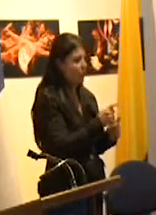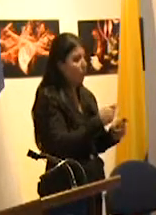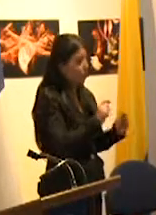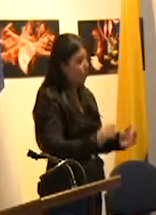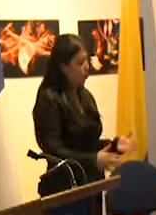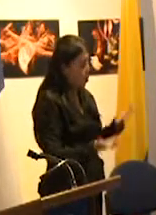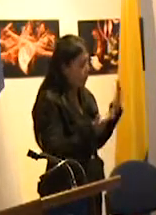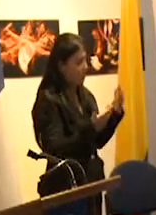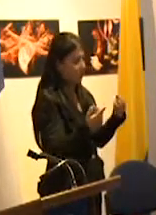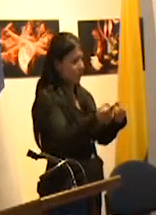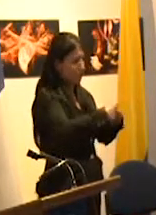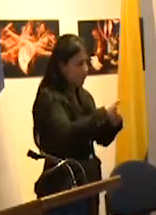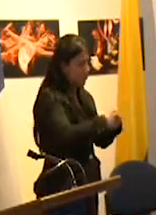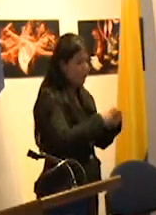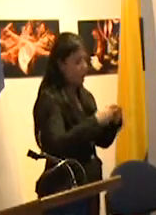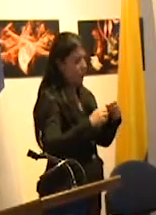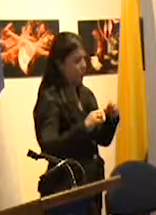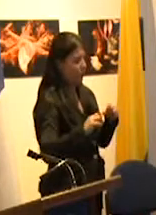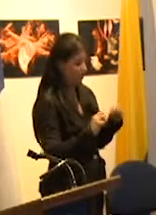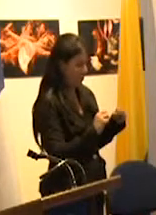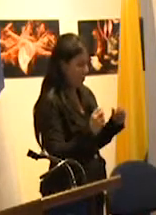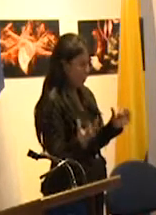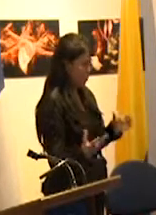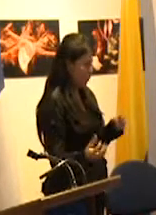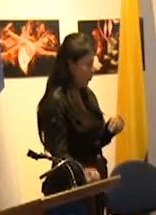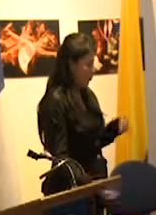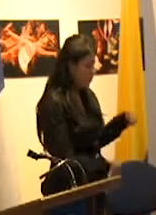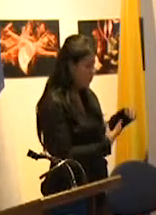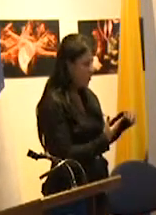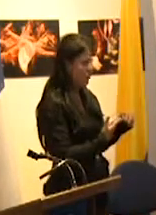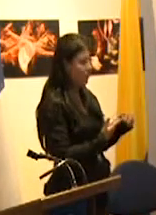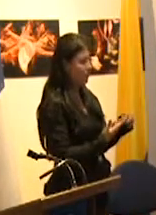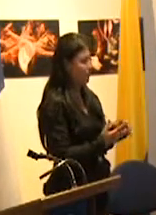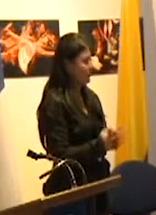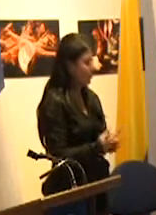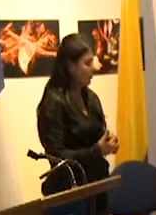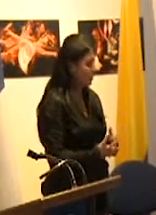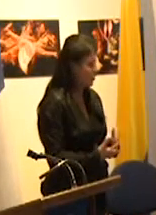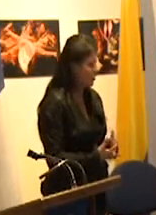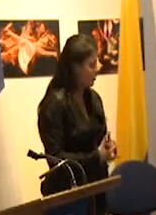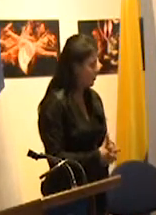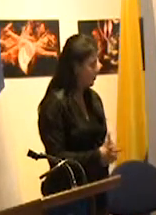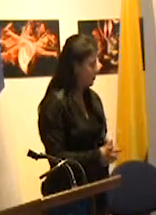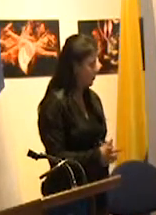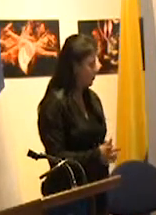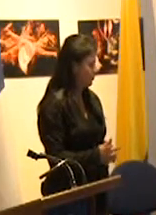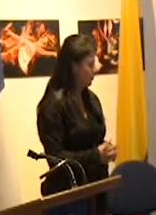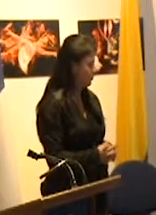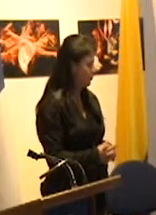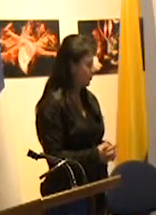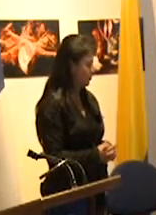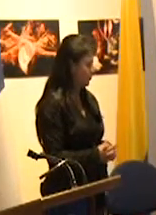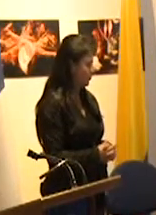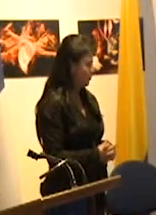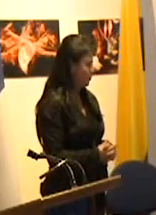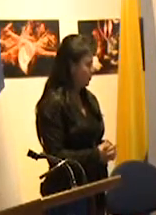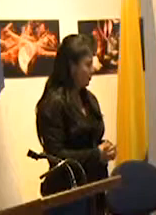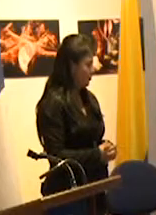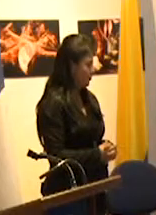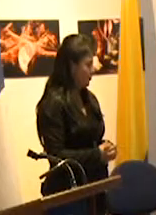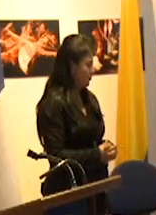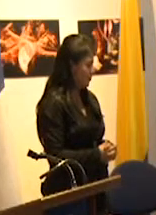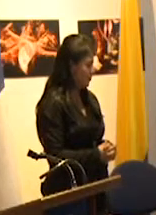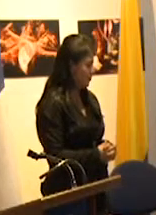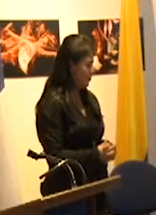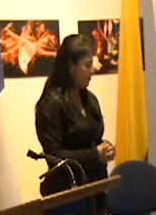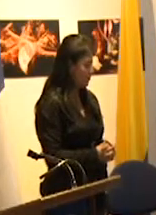educativa como contraparte de beneficios y de recursos como es